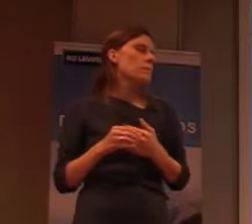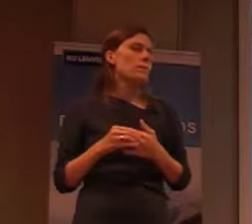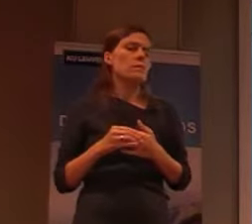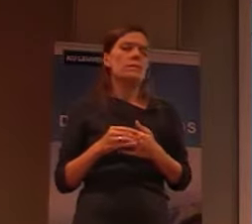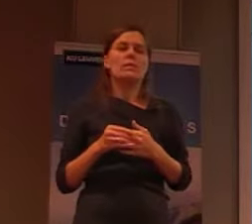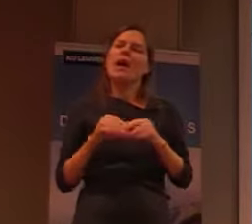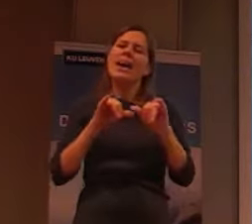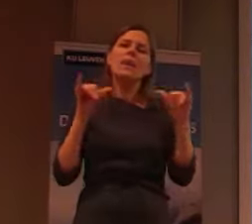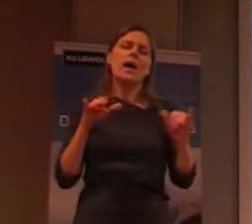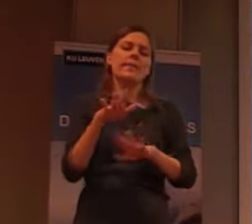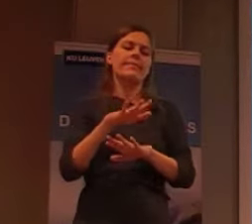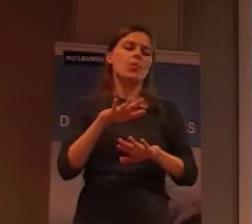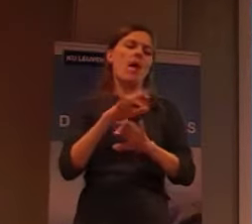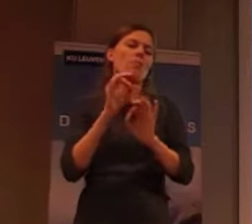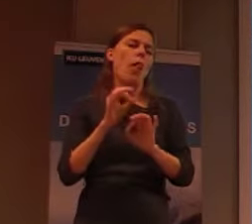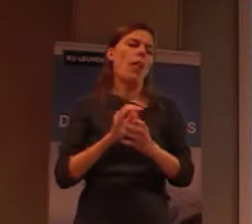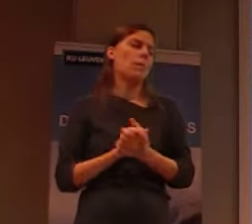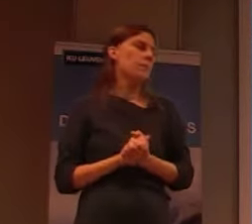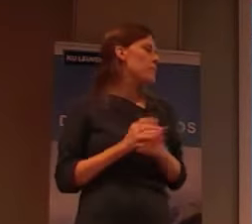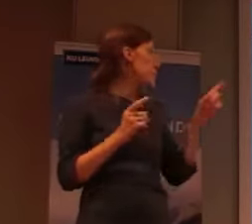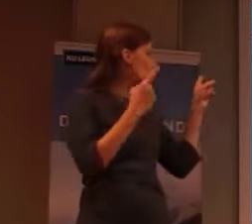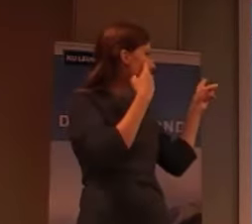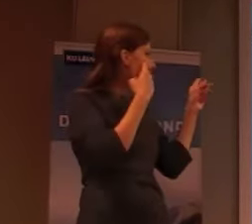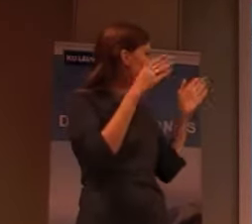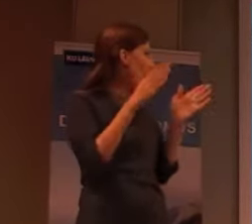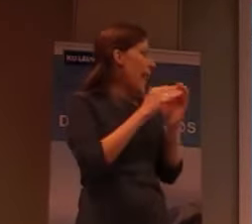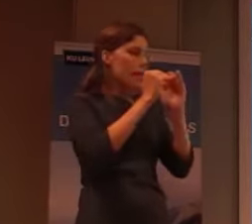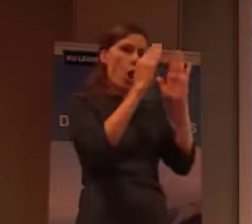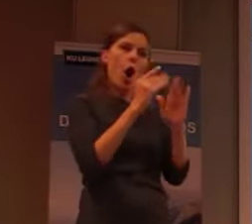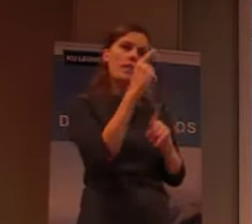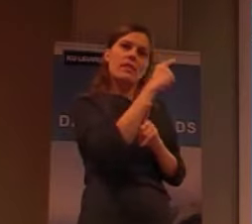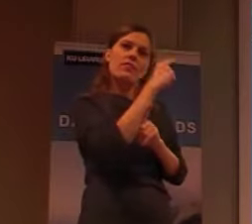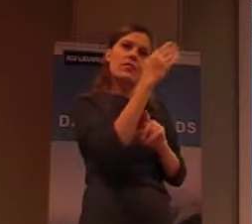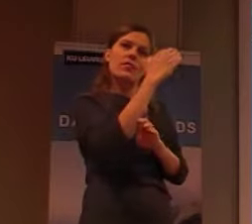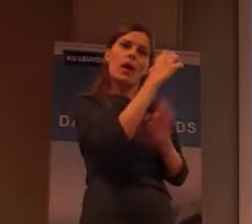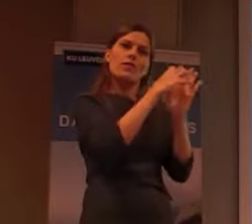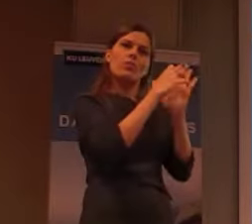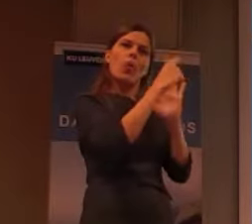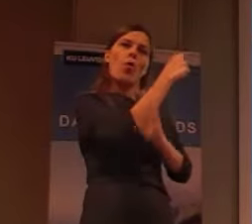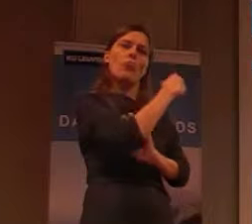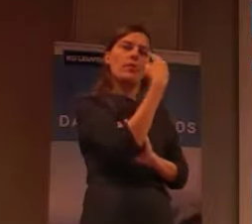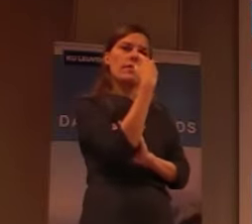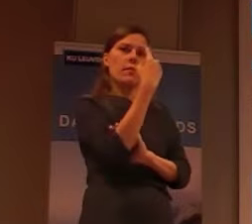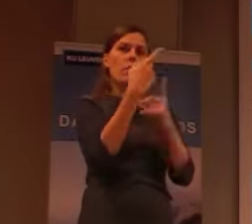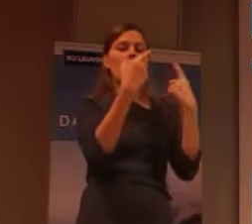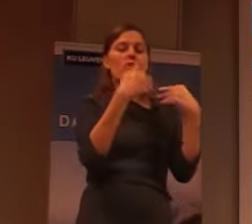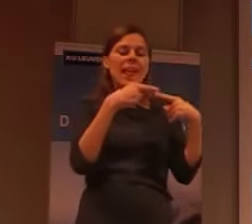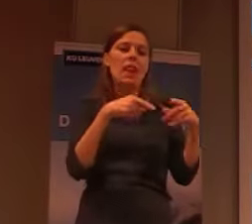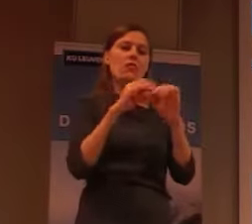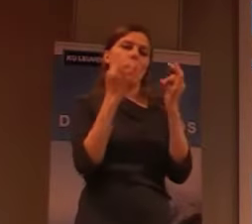Dus dat zijn die kleine huizen hier, die hier op de achtergrond zitten, en waarin er stilbeslaving is mogelijk.